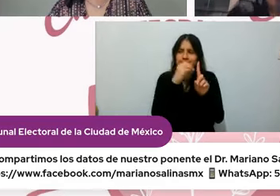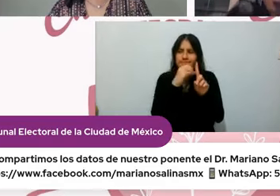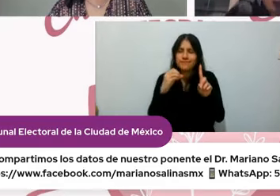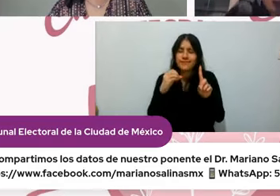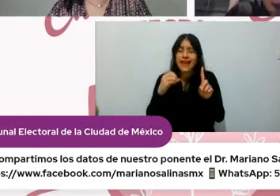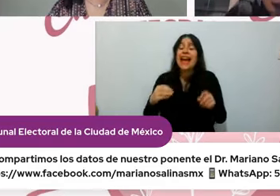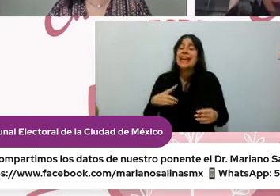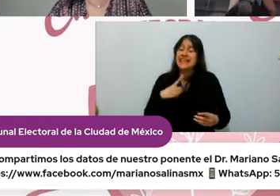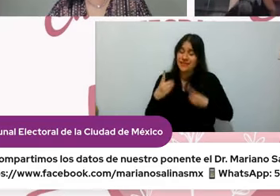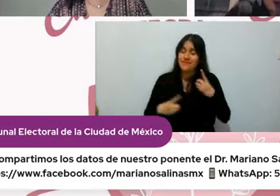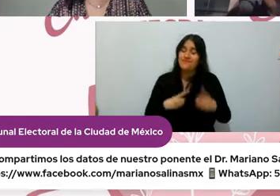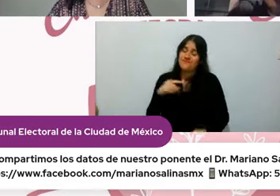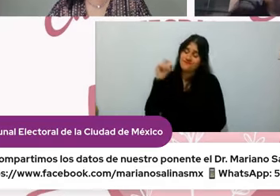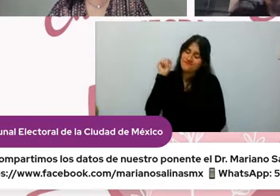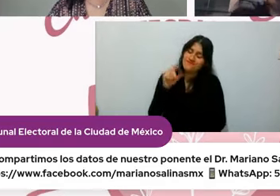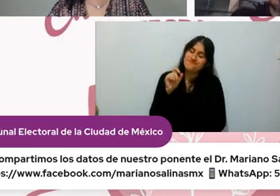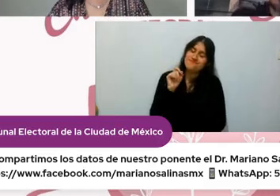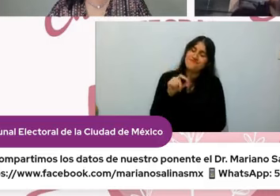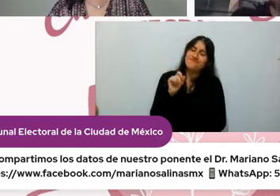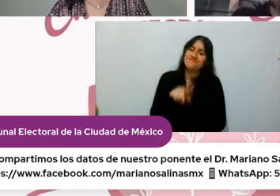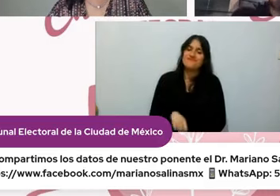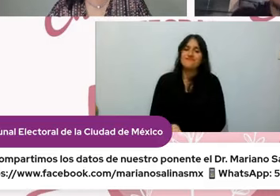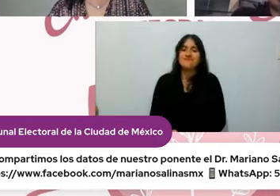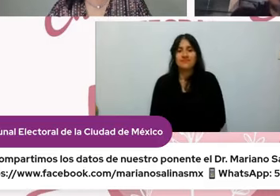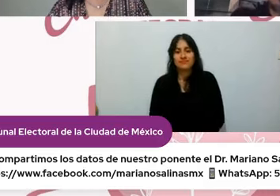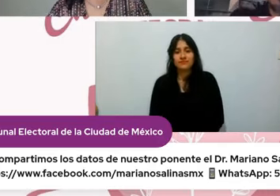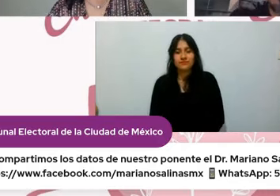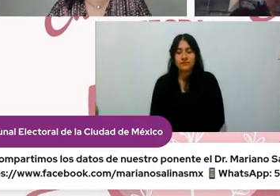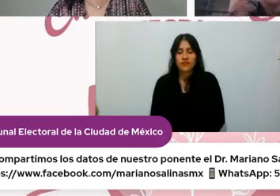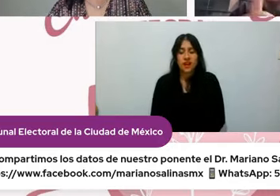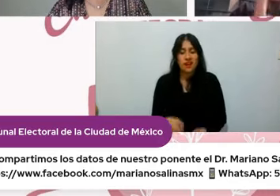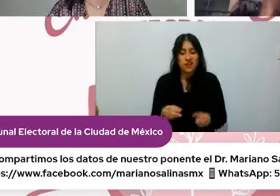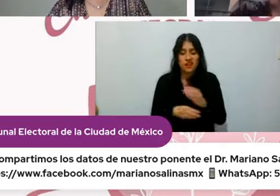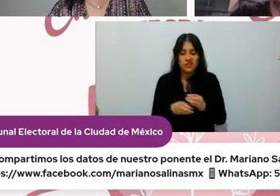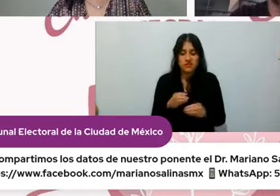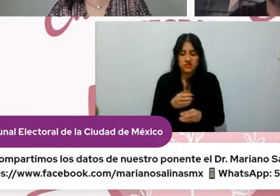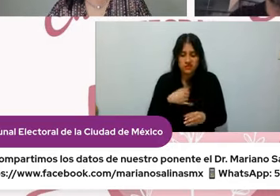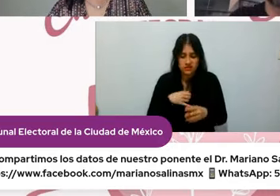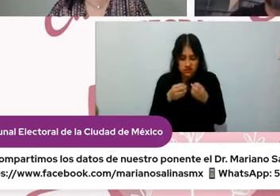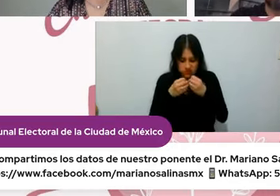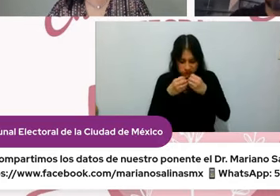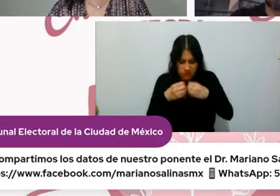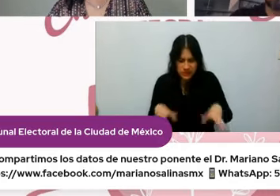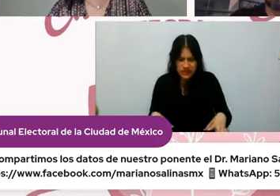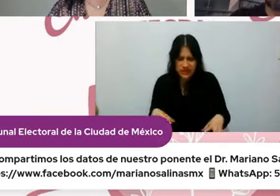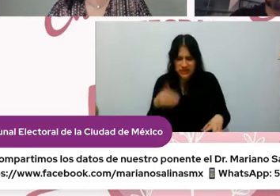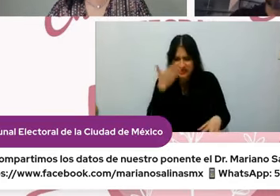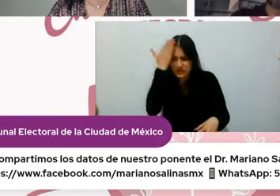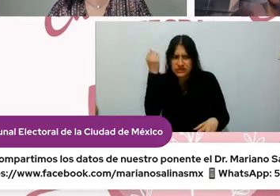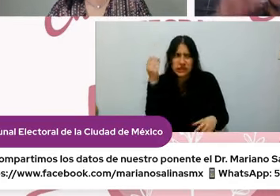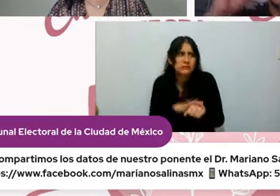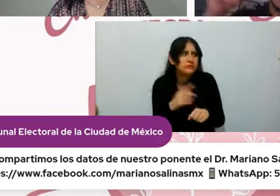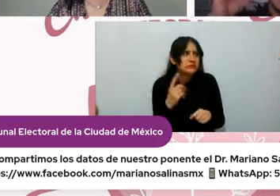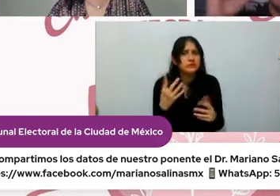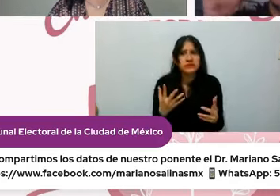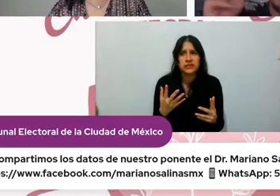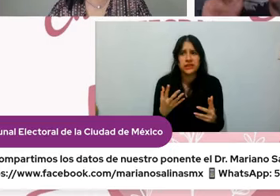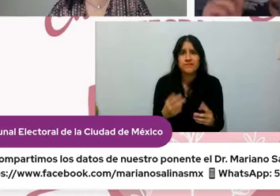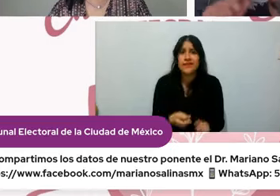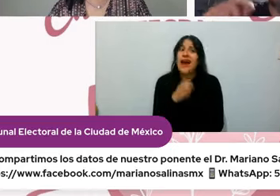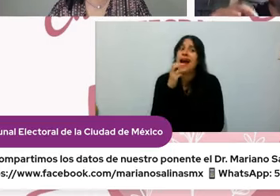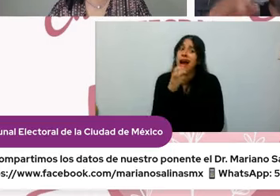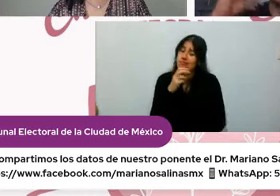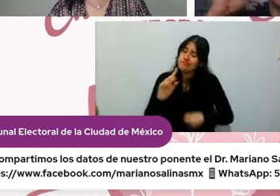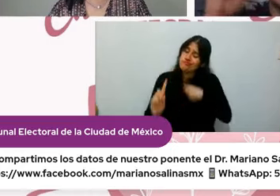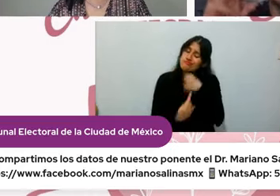ganado cuando la pérdida no tiene sentido ahí está el problema ¿no? entonces habría